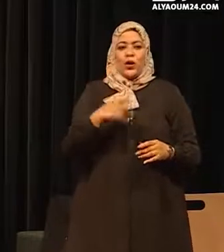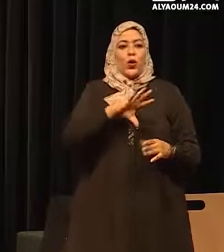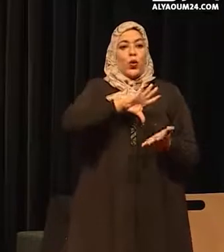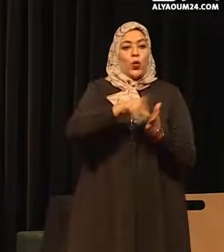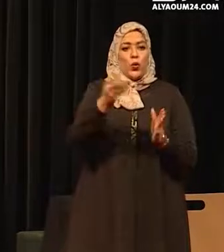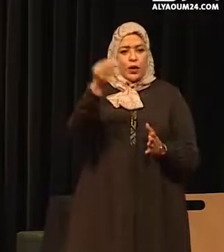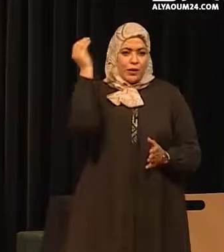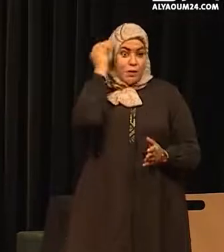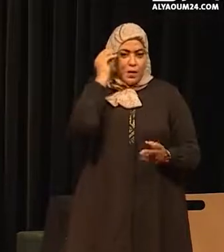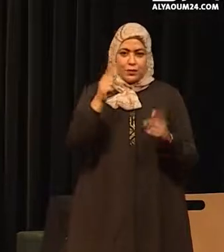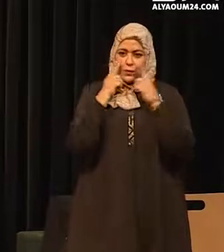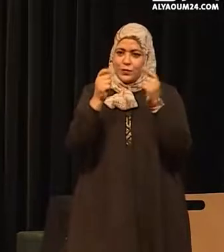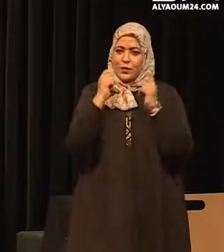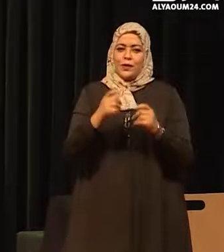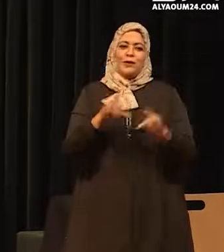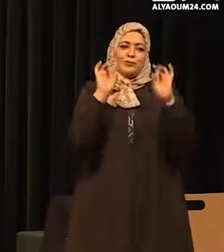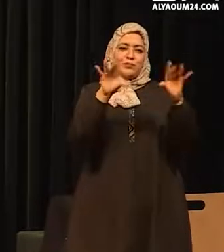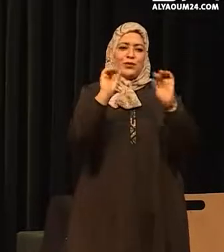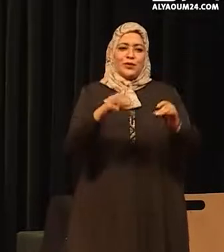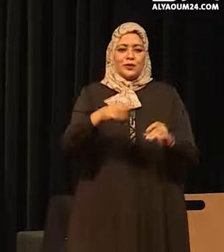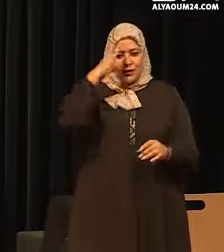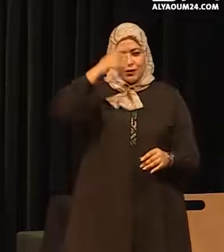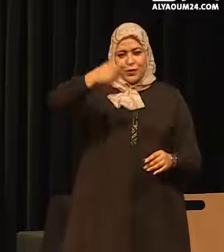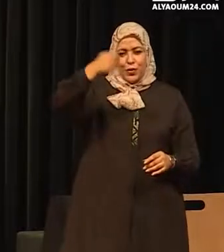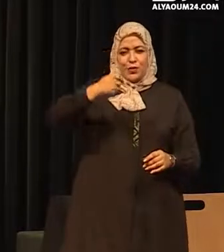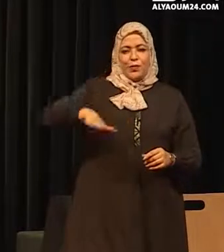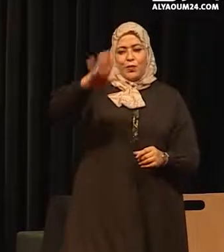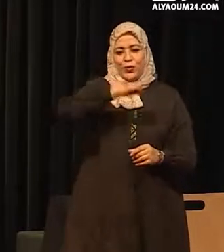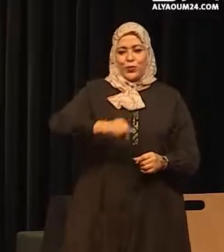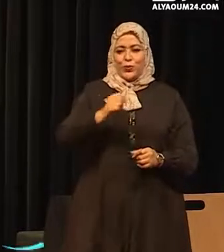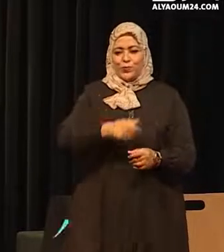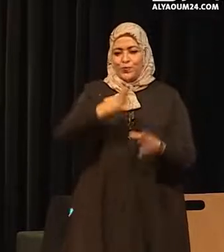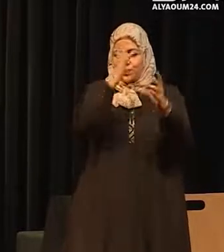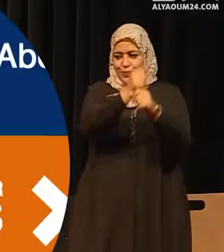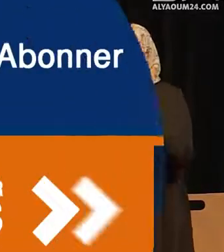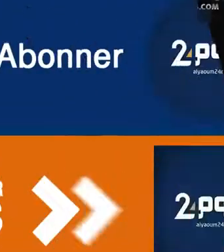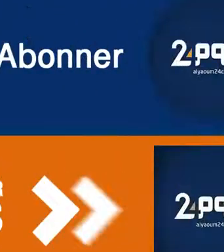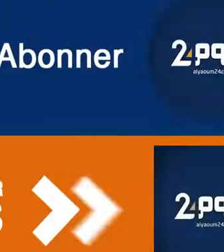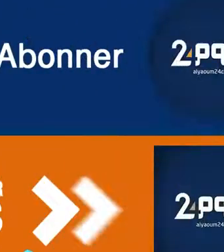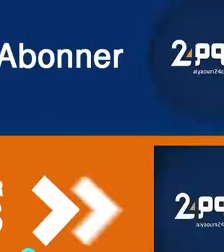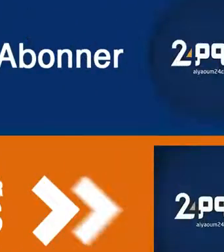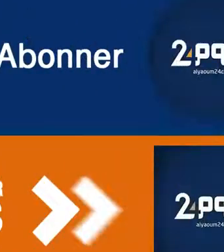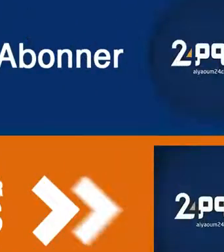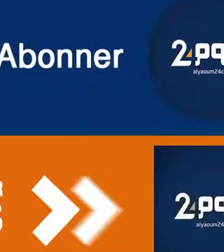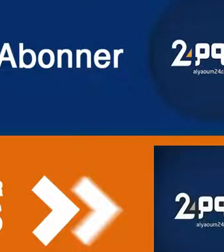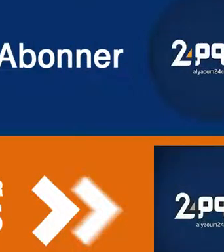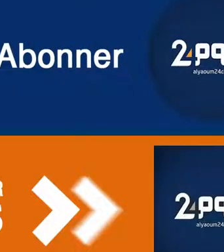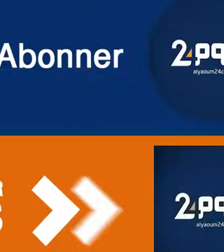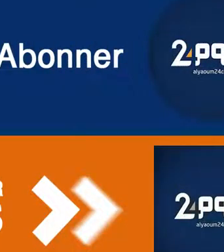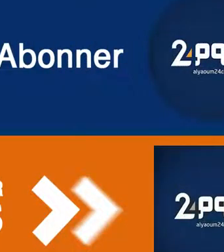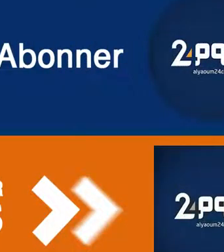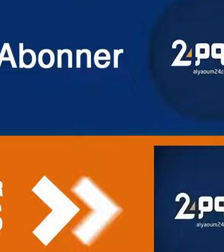لا لا صبات الله عليكم والسلام عليكم ورحمة الله سبحانه وتعالى اشتركوا في القناة